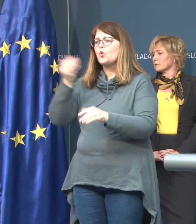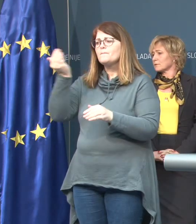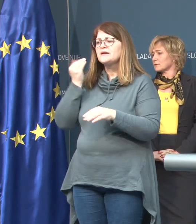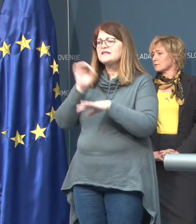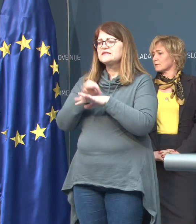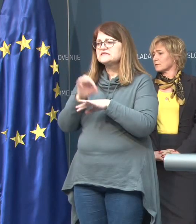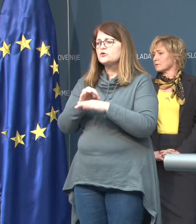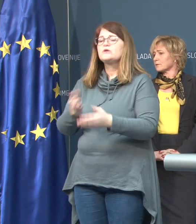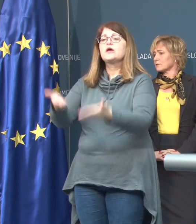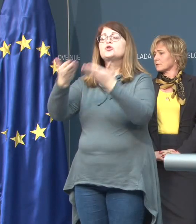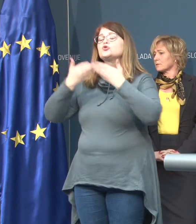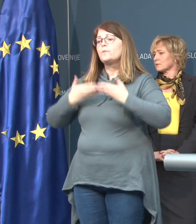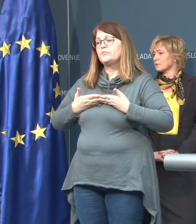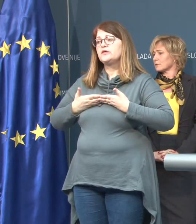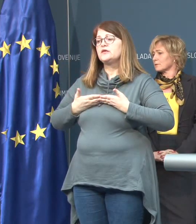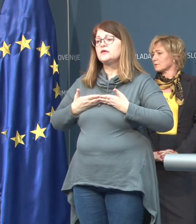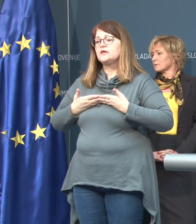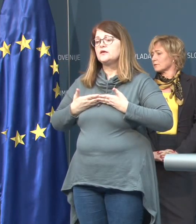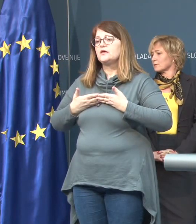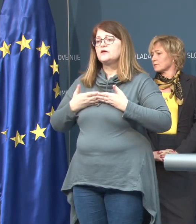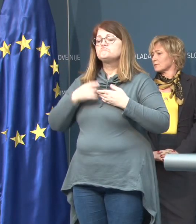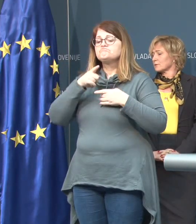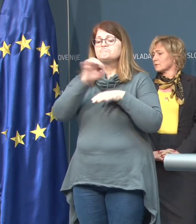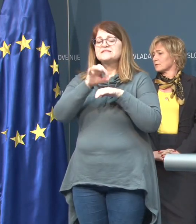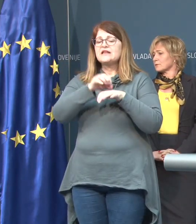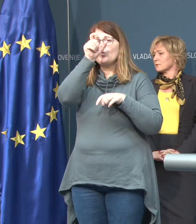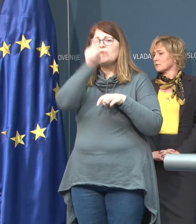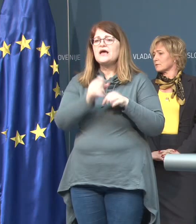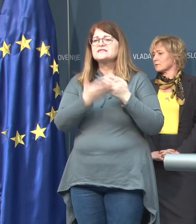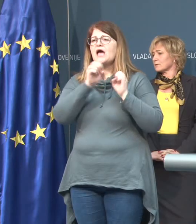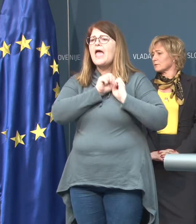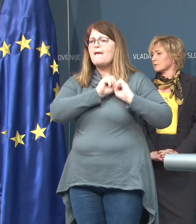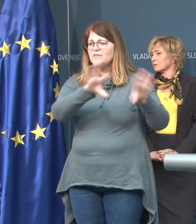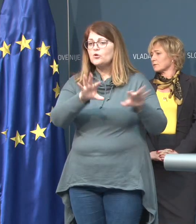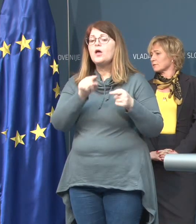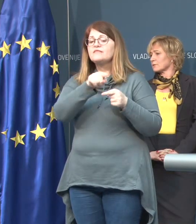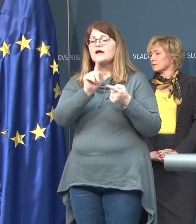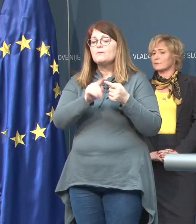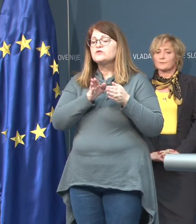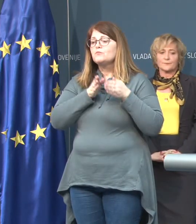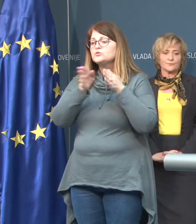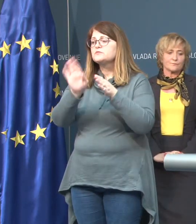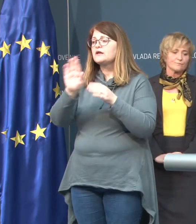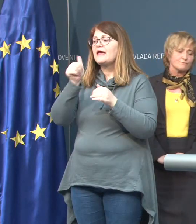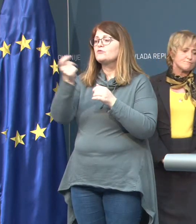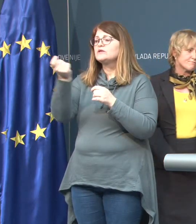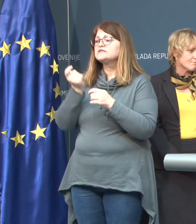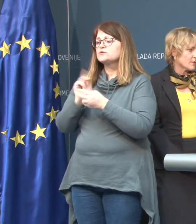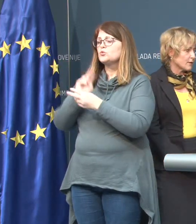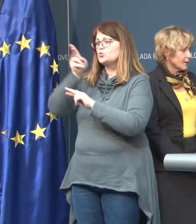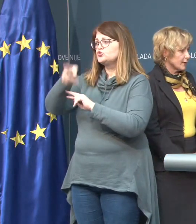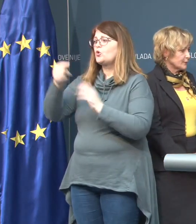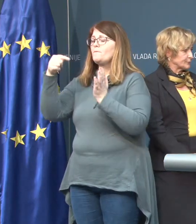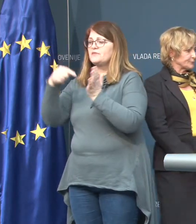zdravnik sploh dobi, epidemiologa, ki ga potem usmerja naprej na eno od vstopnih